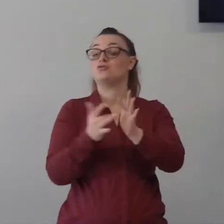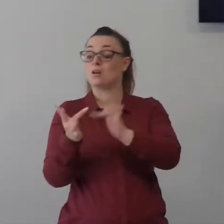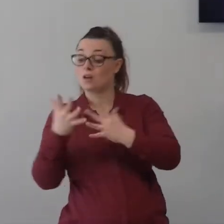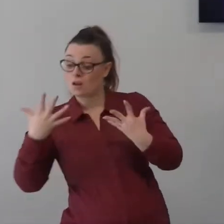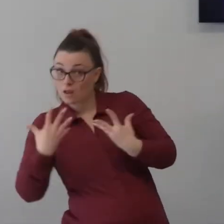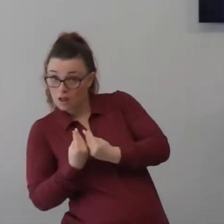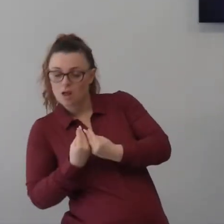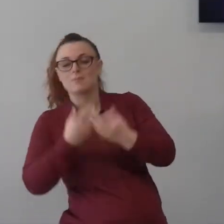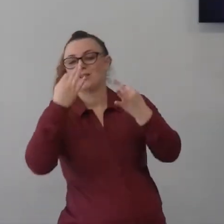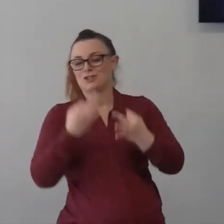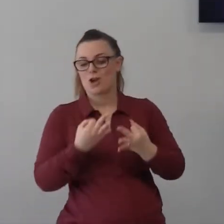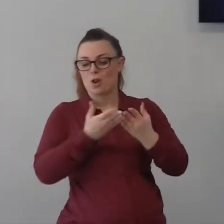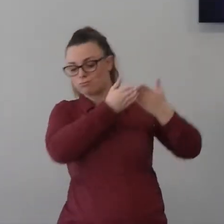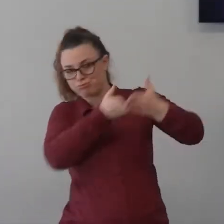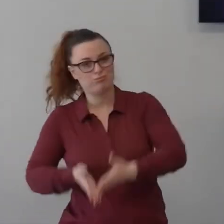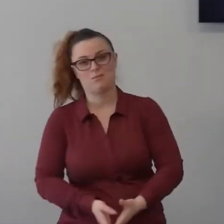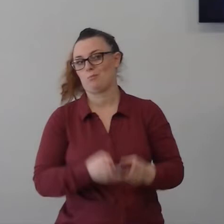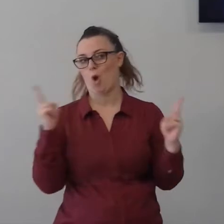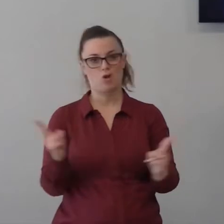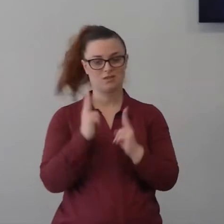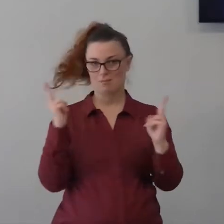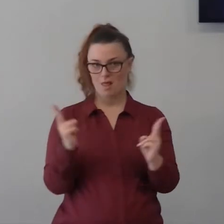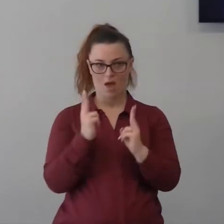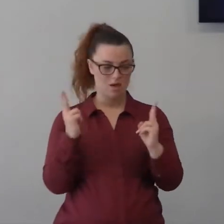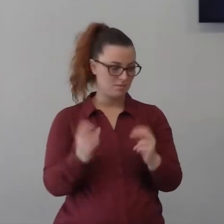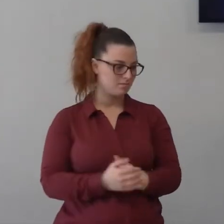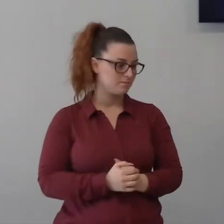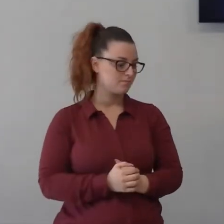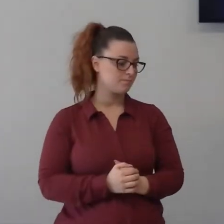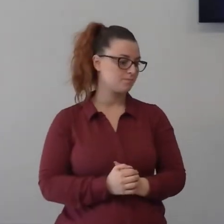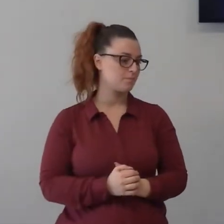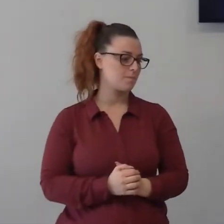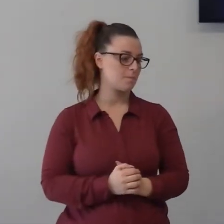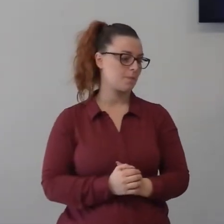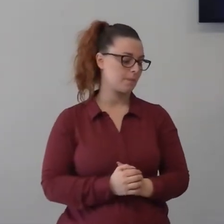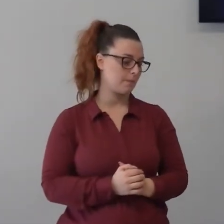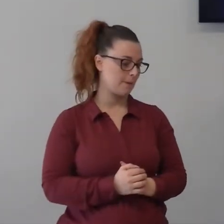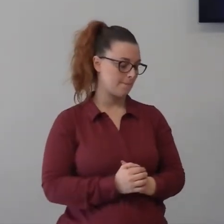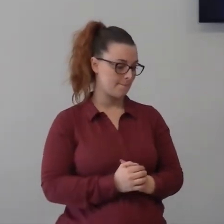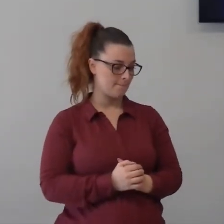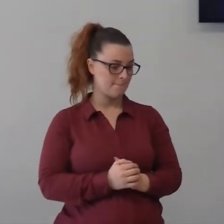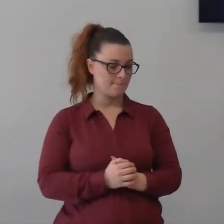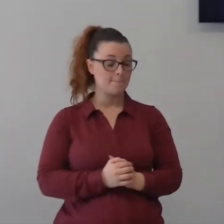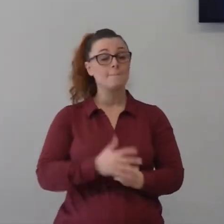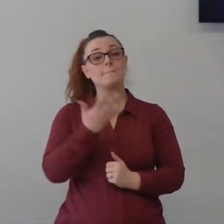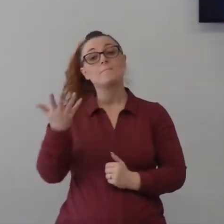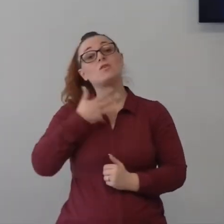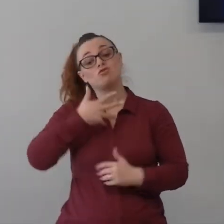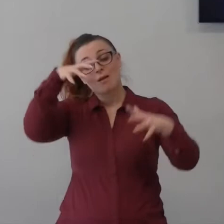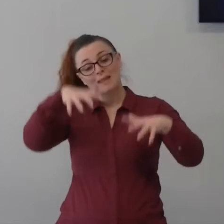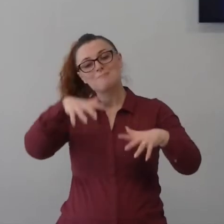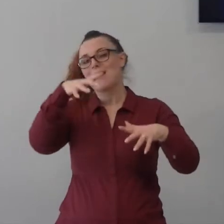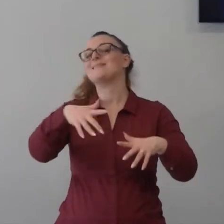barca non potrà affondare qualsiasi cosa accada la barca non potrà affondare però c'è un'altra tempesta